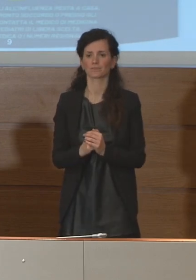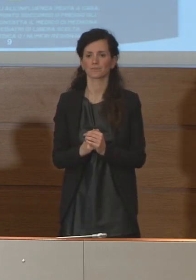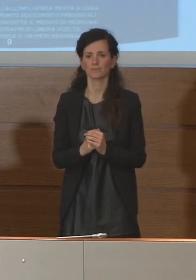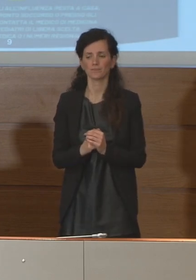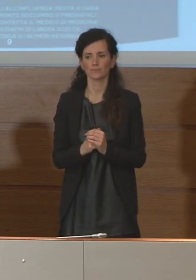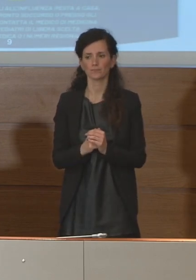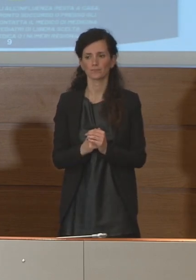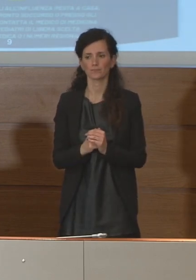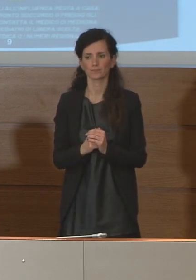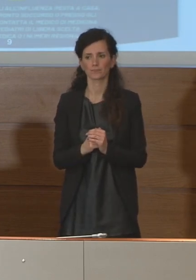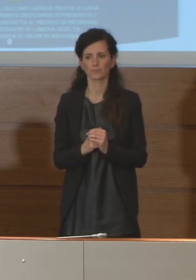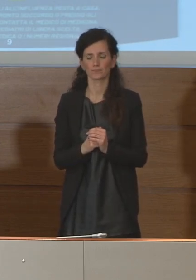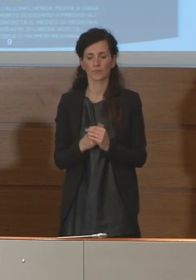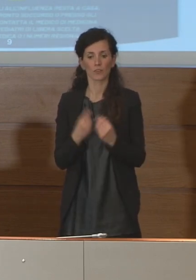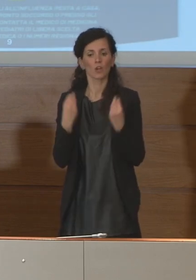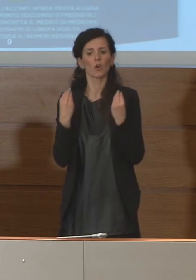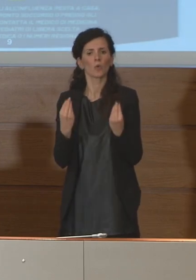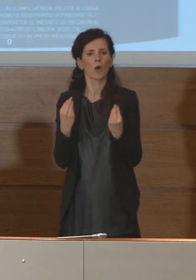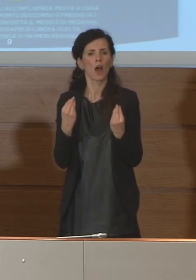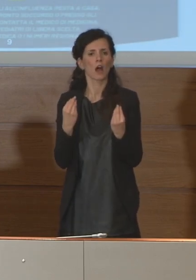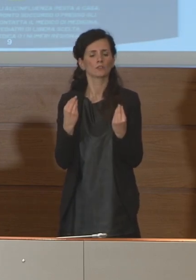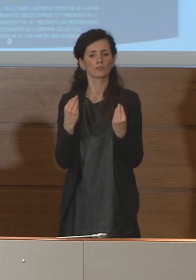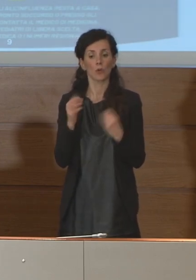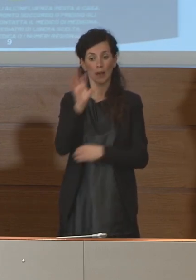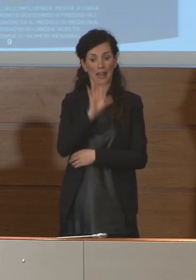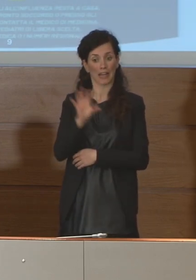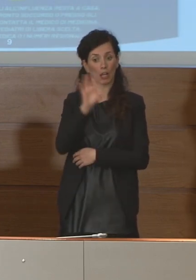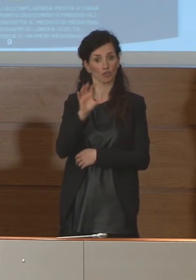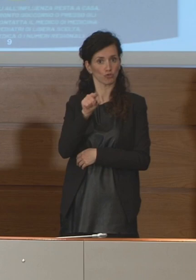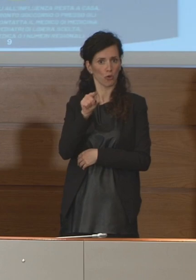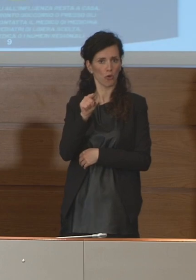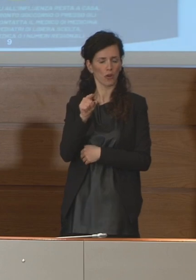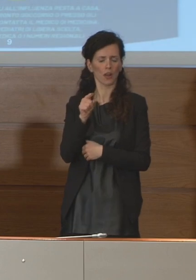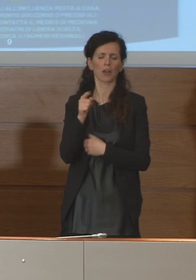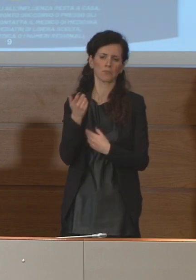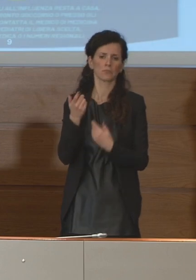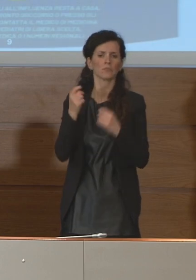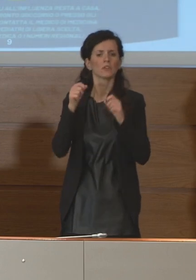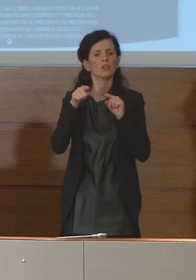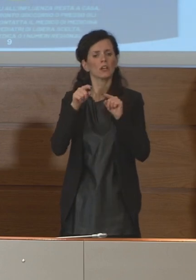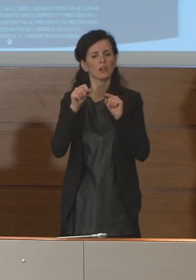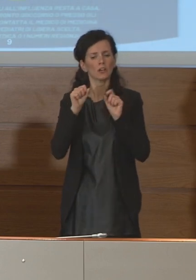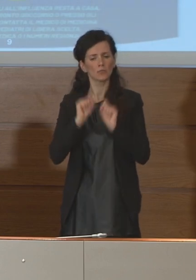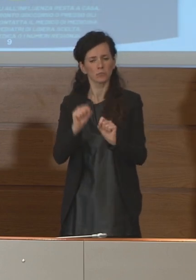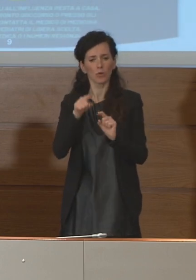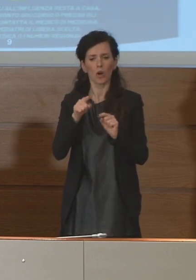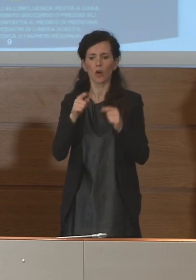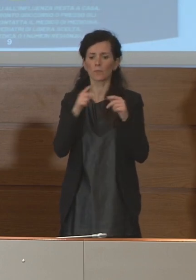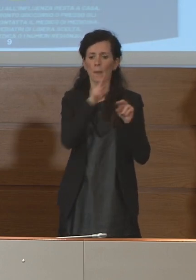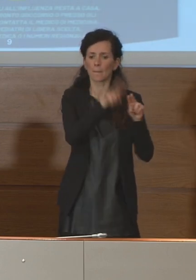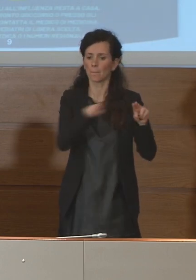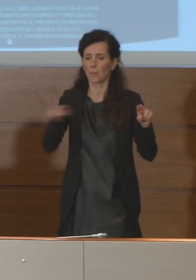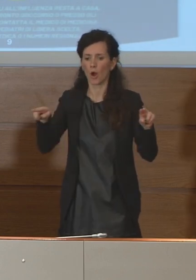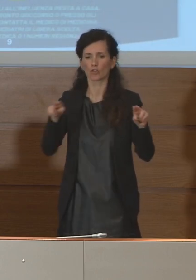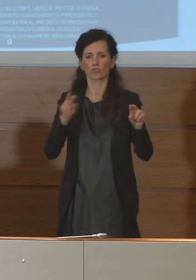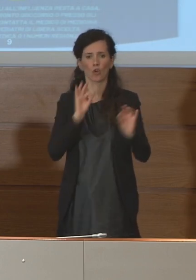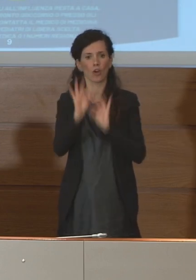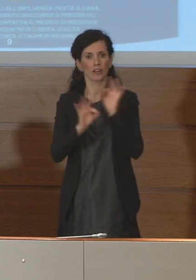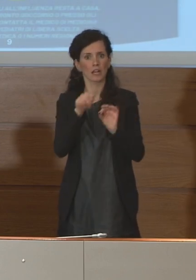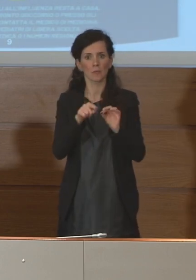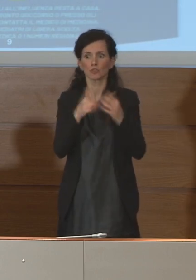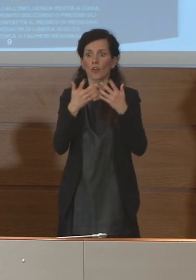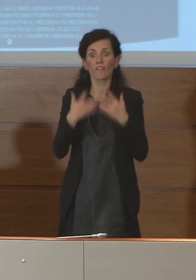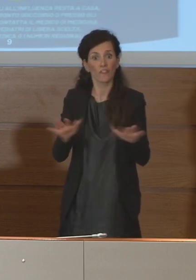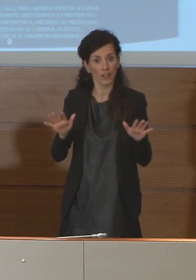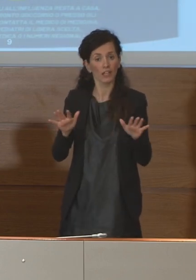una regione si esaurisce la disponibilità di posti in rianimazione, c'è bisogno di